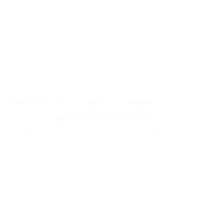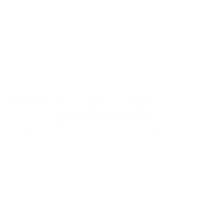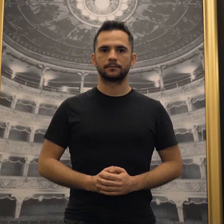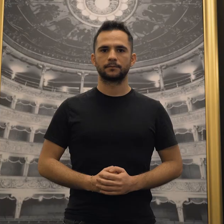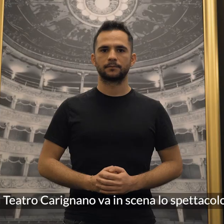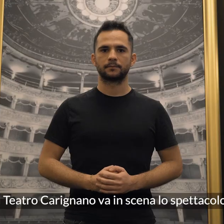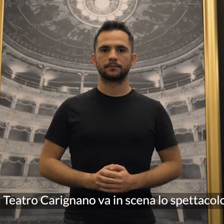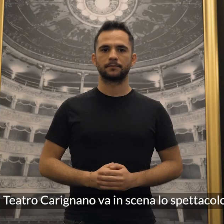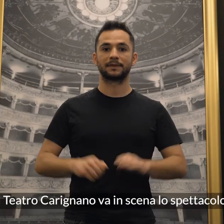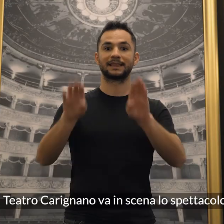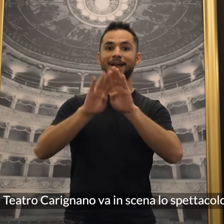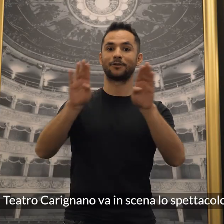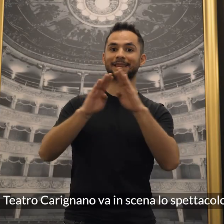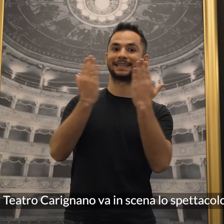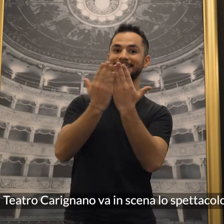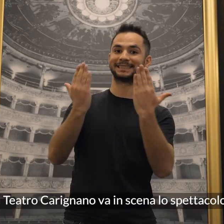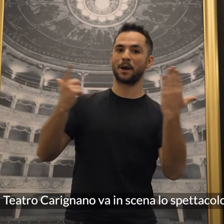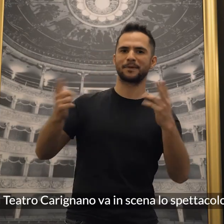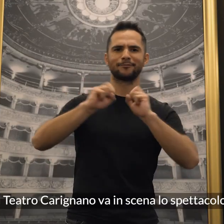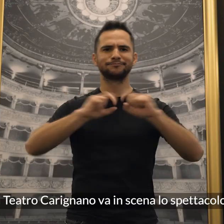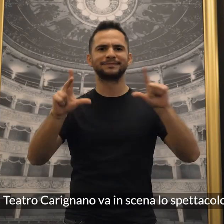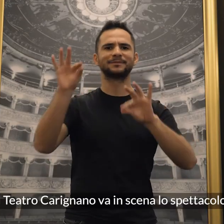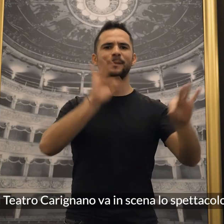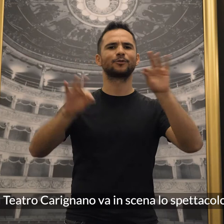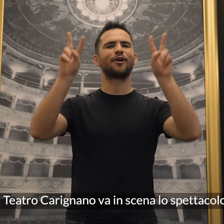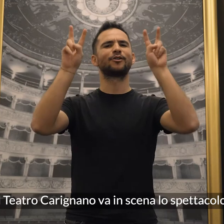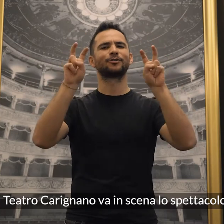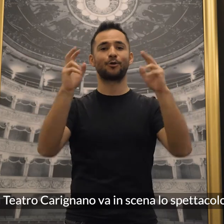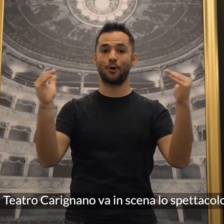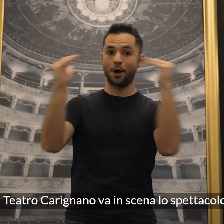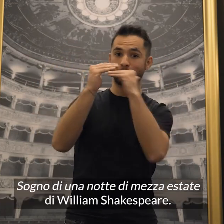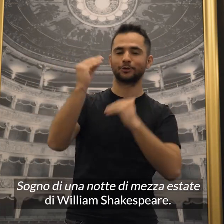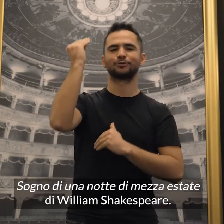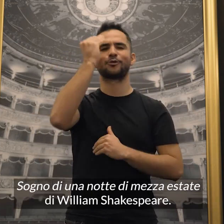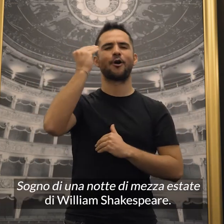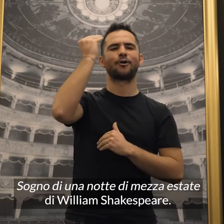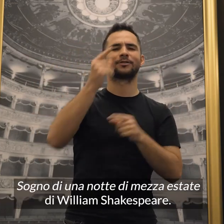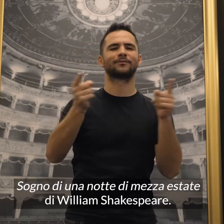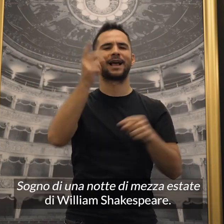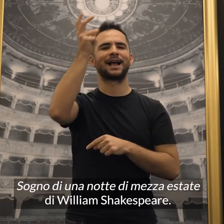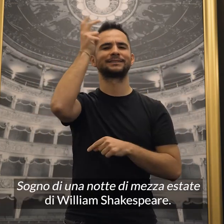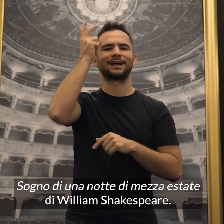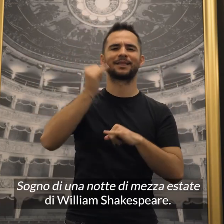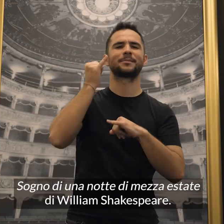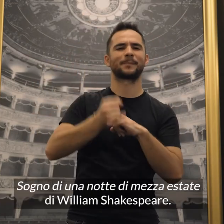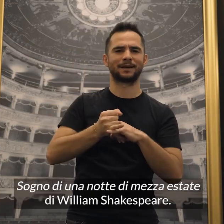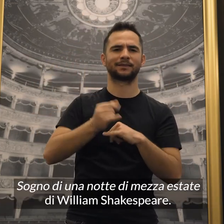Al teatro Carignano va in scena lo spettacolo Sogno di una notte di mezza estate